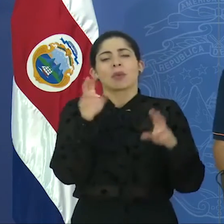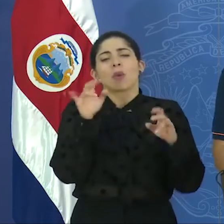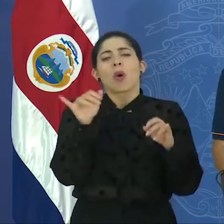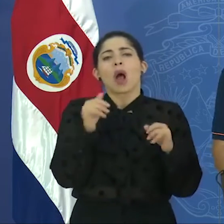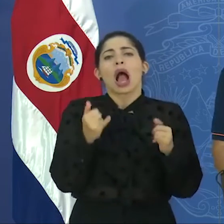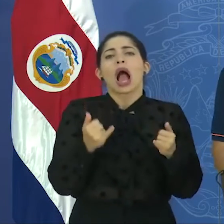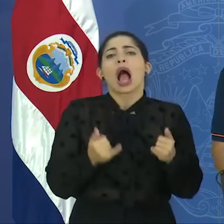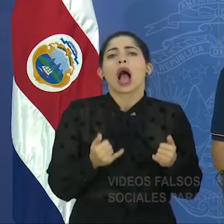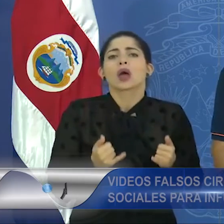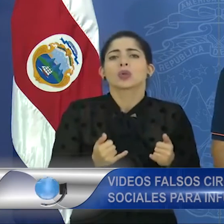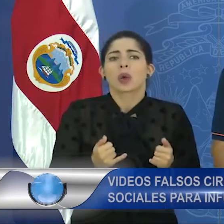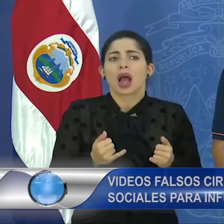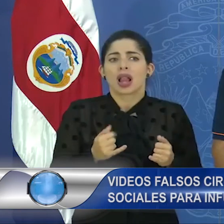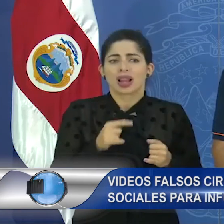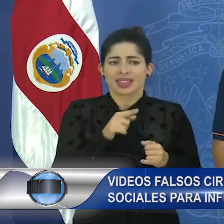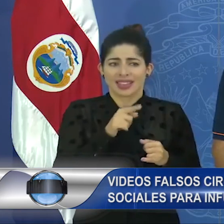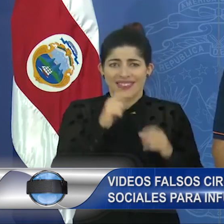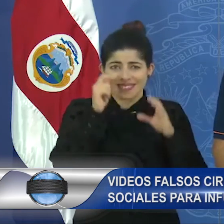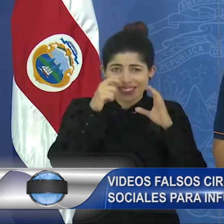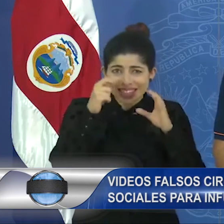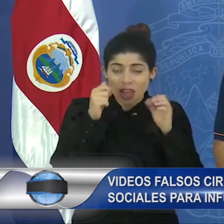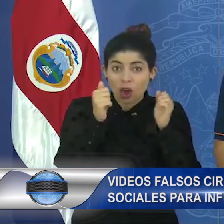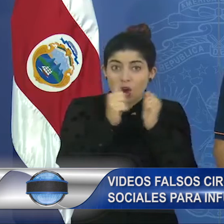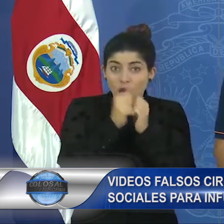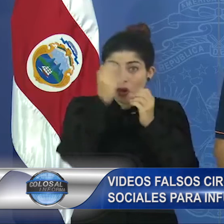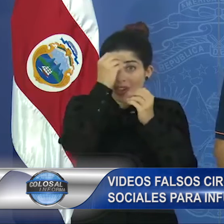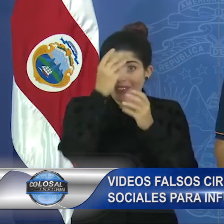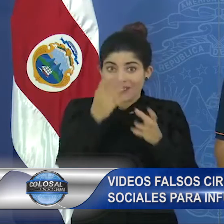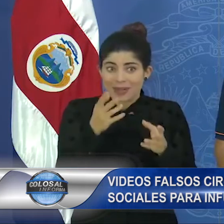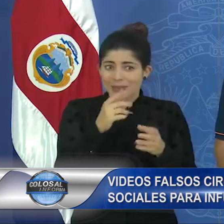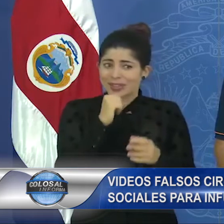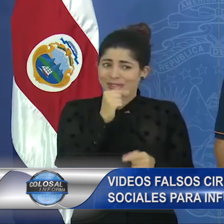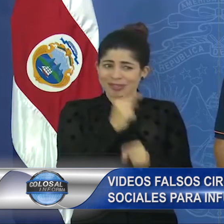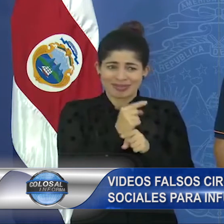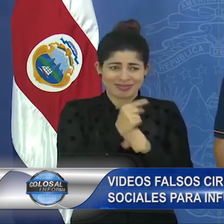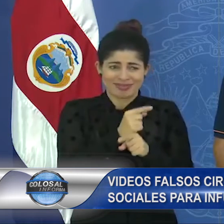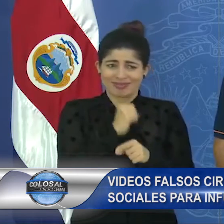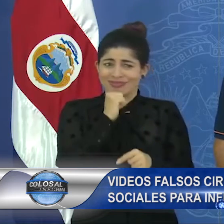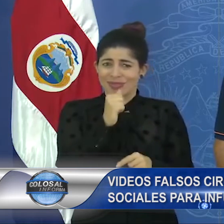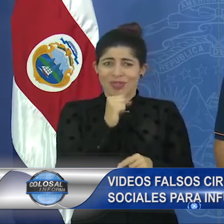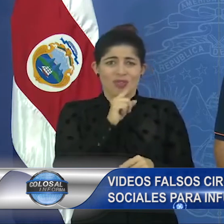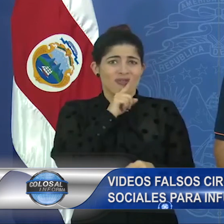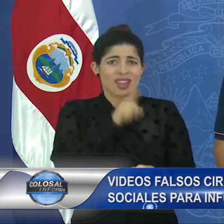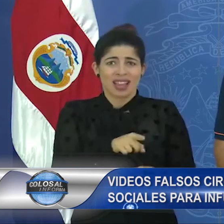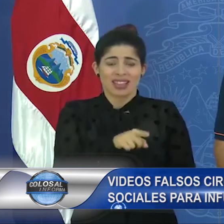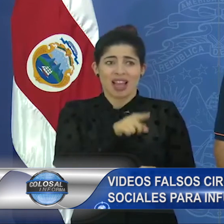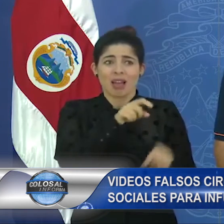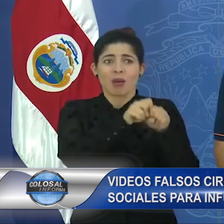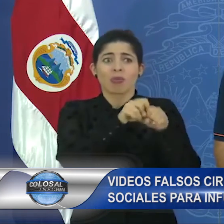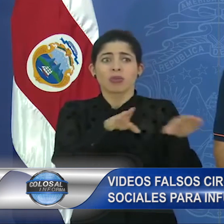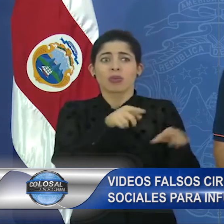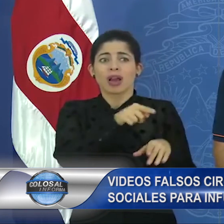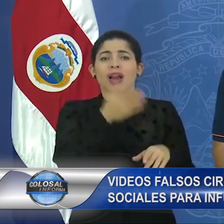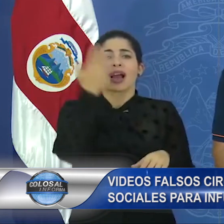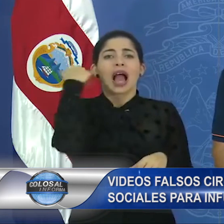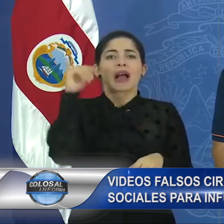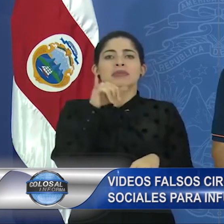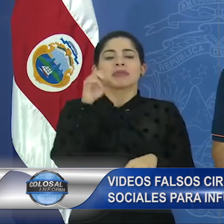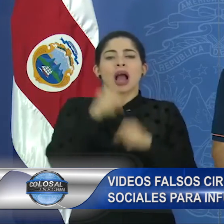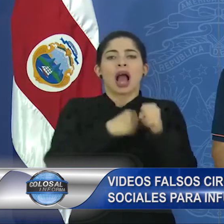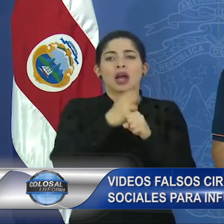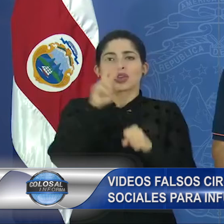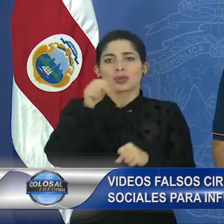llamarlo así, de un video también con información imprecisa, incoherente, que circuló en el año 2016,